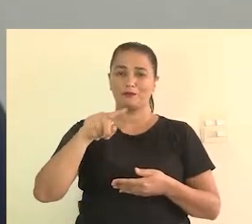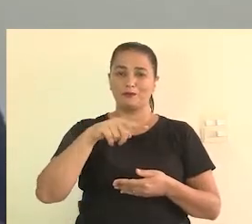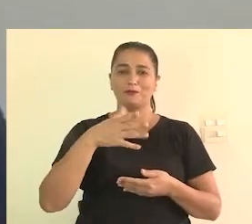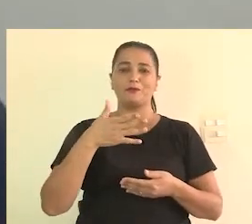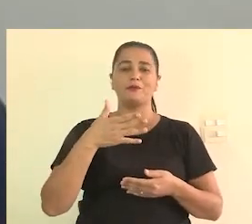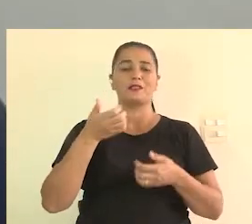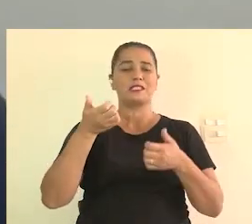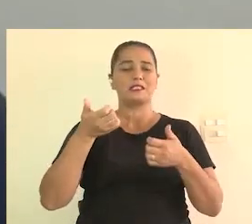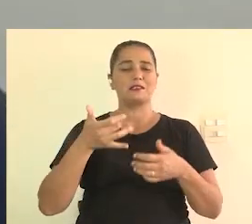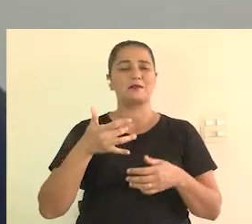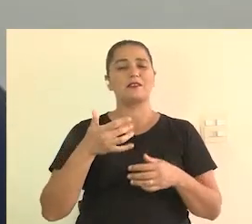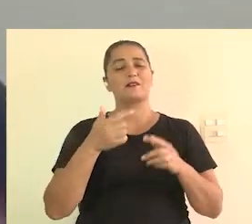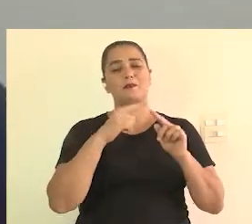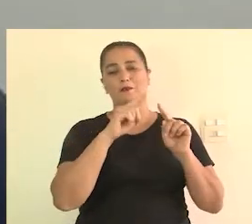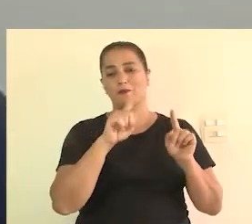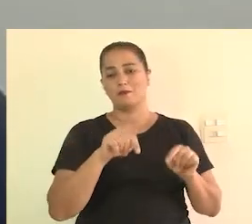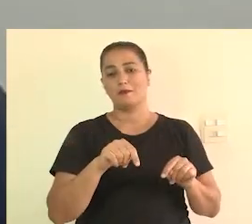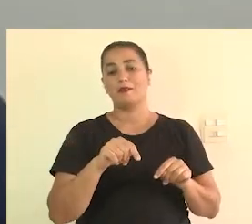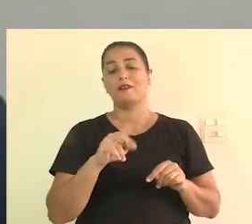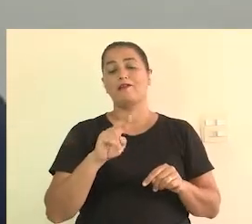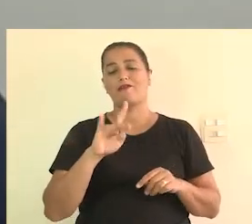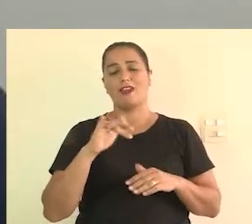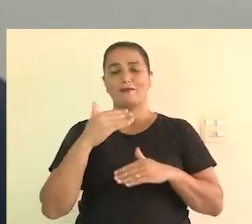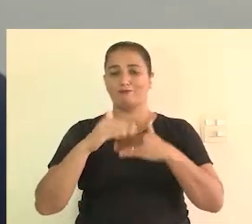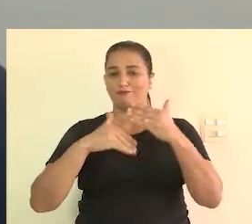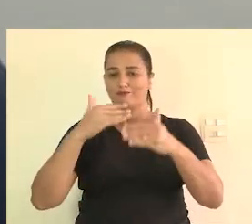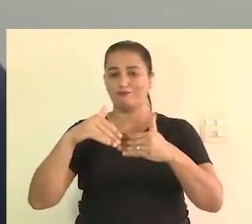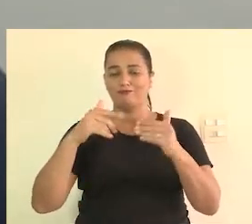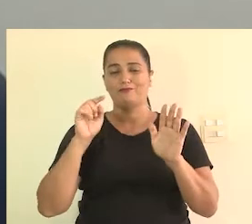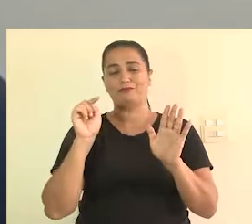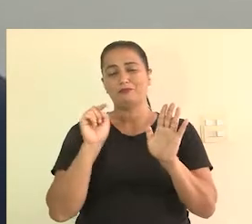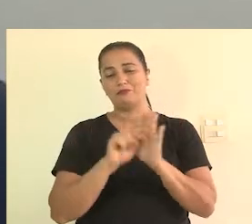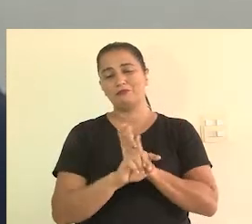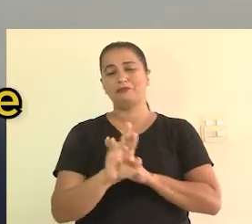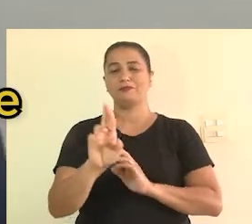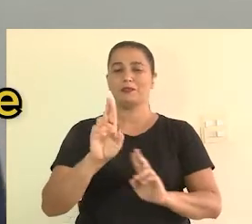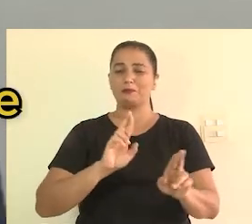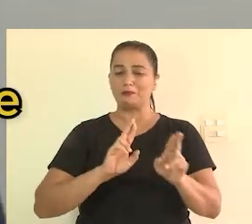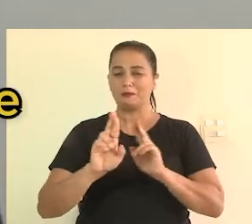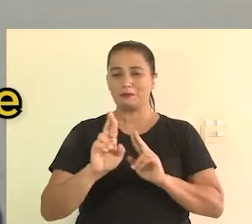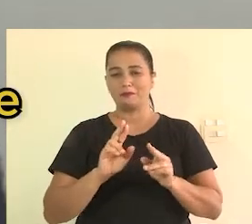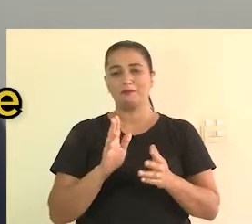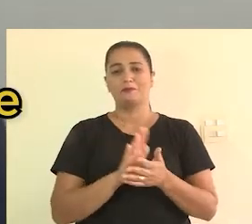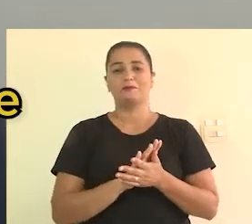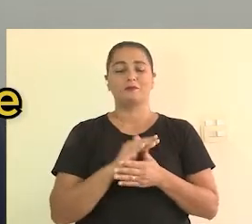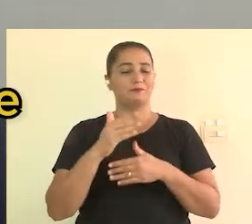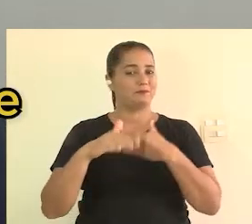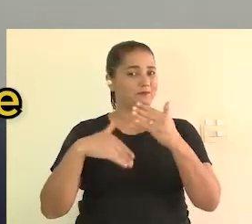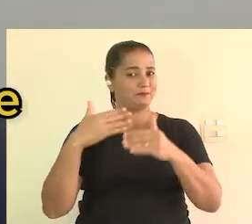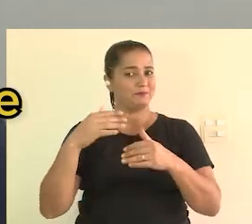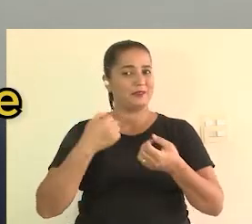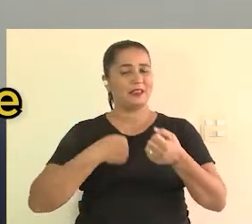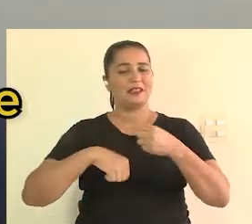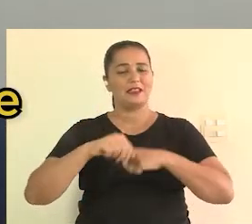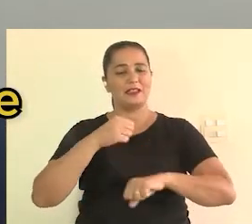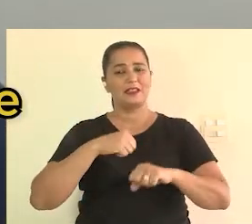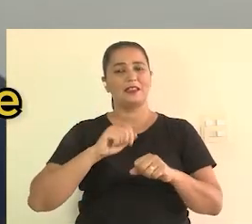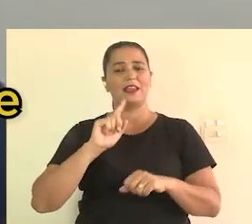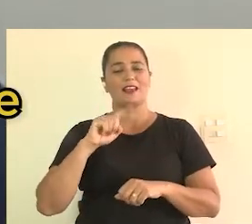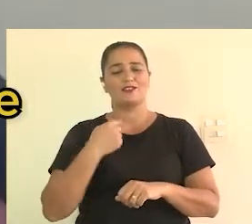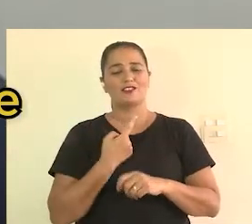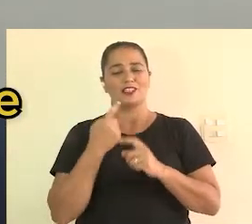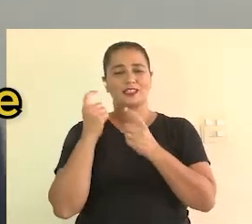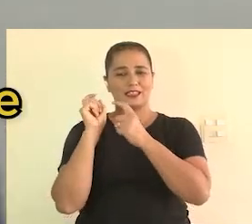pouco do projeto e a gente vai desenvolvendo perguntas, que vai acontecendo um debate aqui para a gente